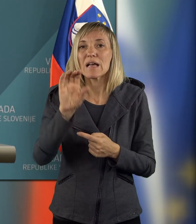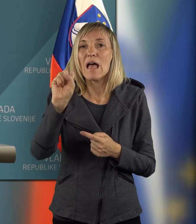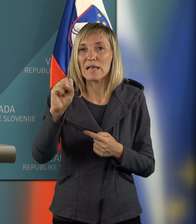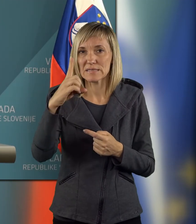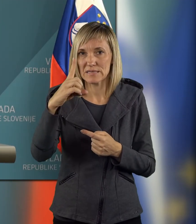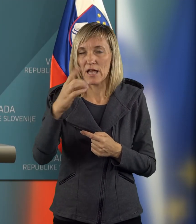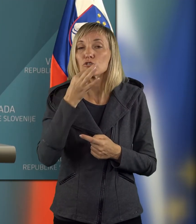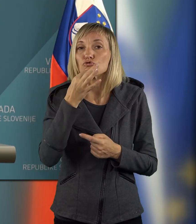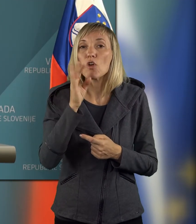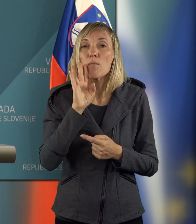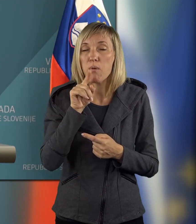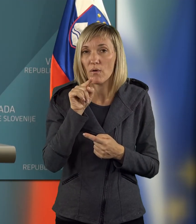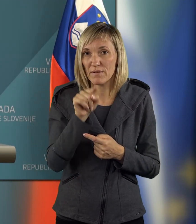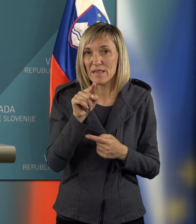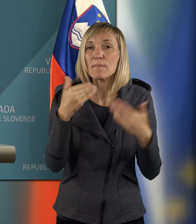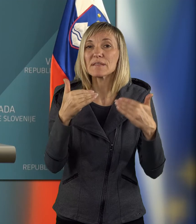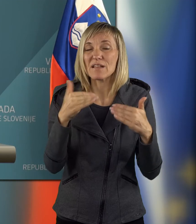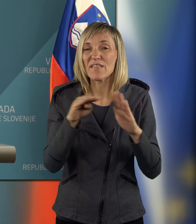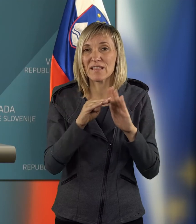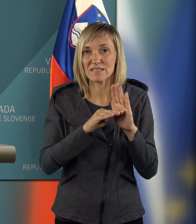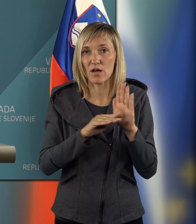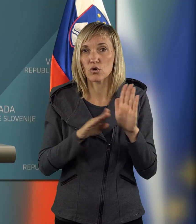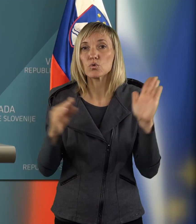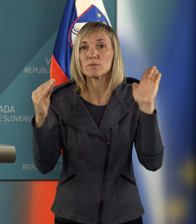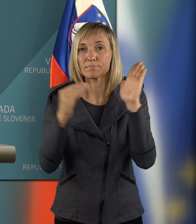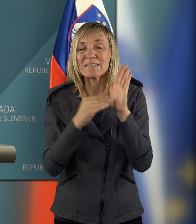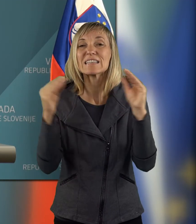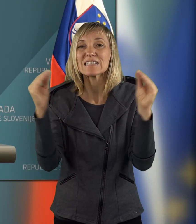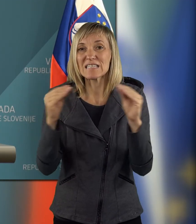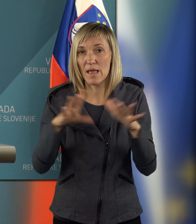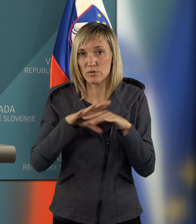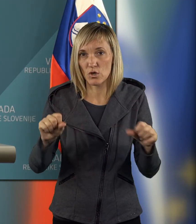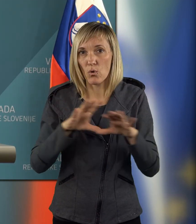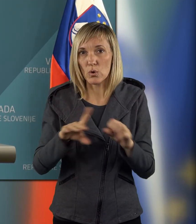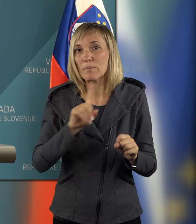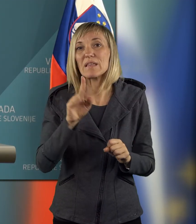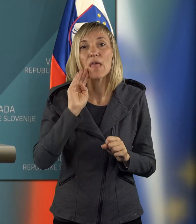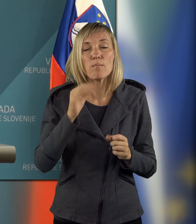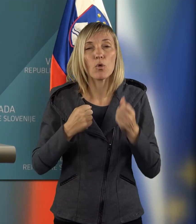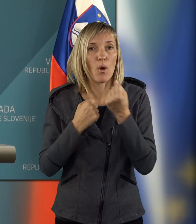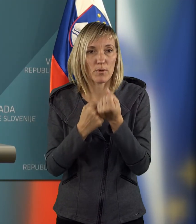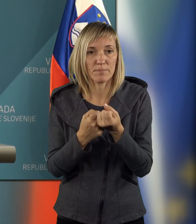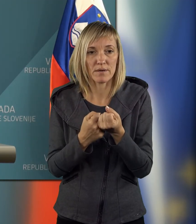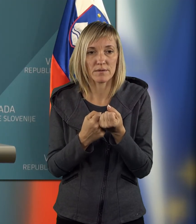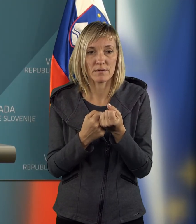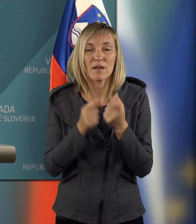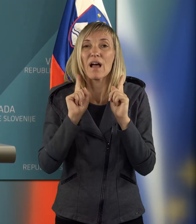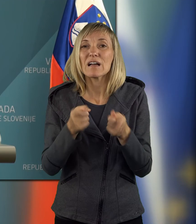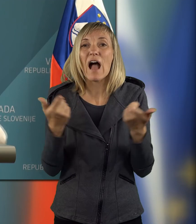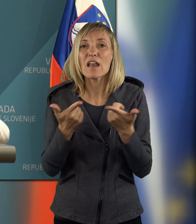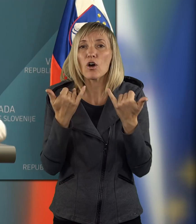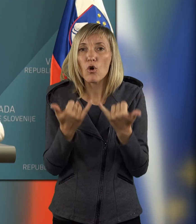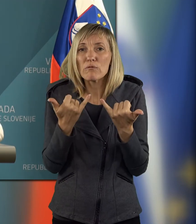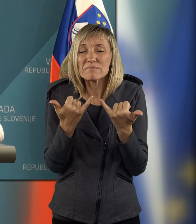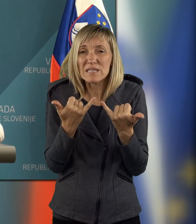SD-ja, da če bo v tem interventnem zakonu tudi sistemski ukrepi, da jih pač ne bodo podprli. Zdaj, kaj